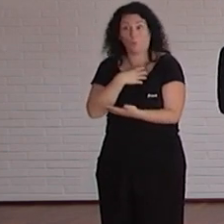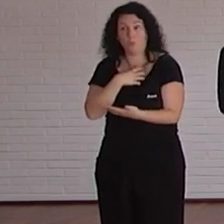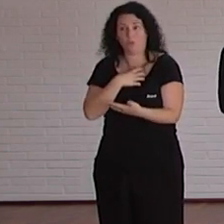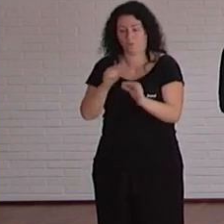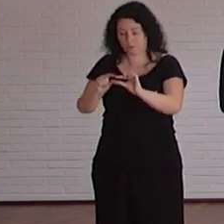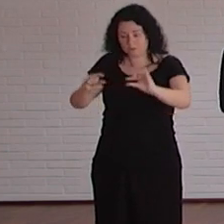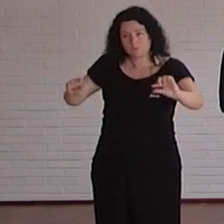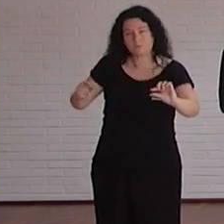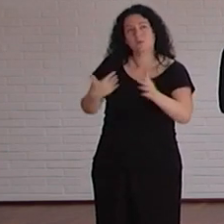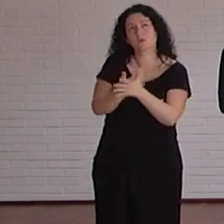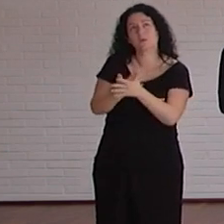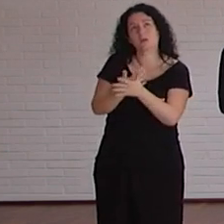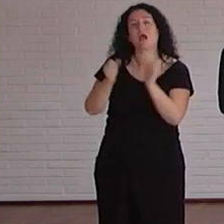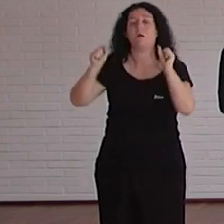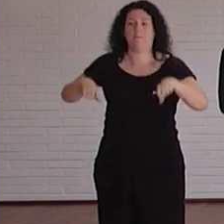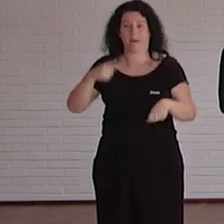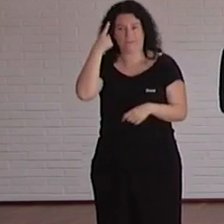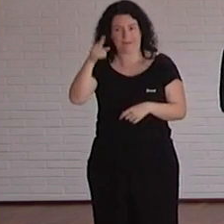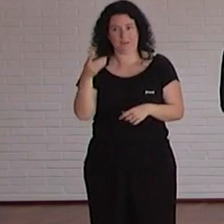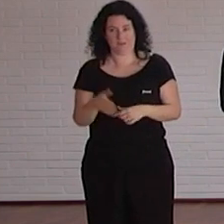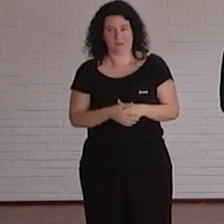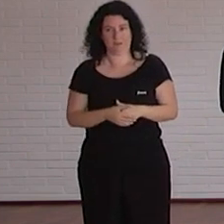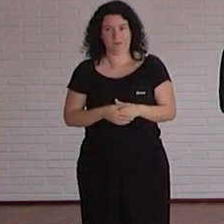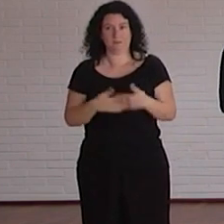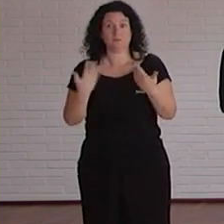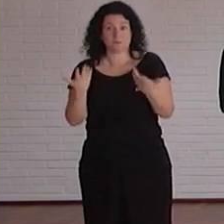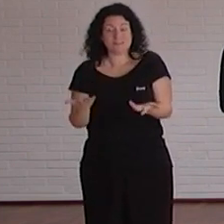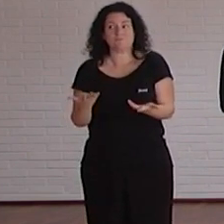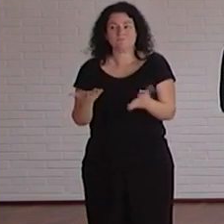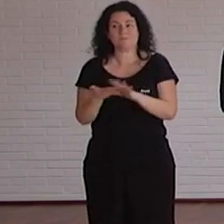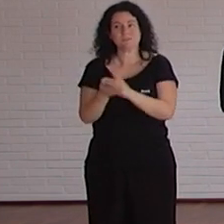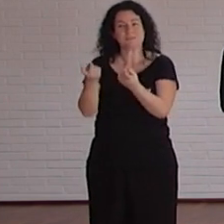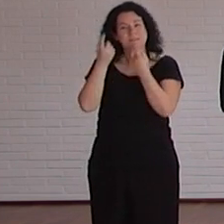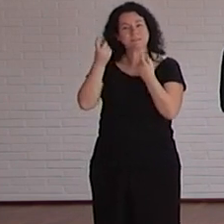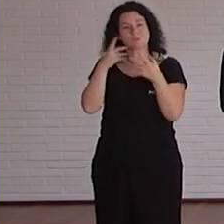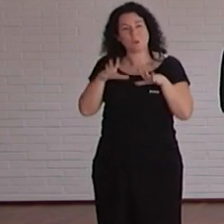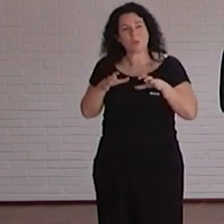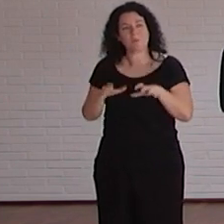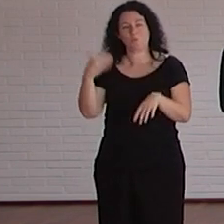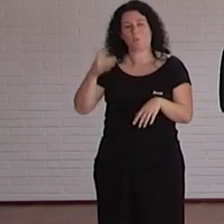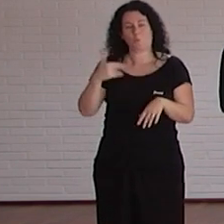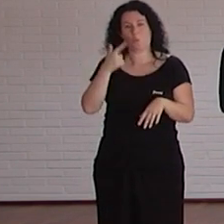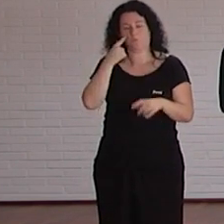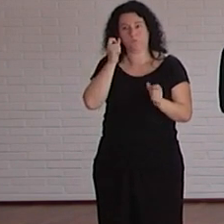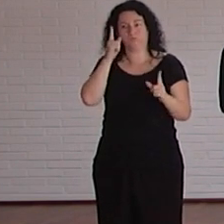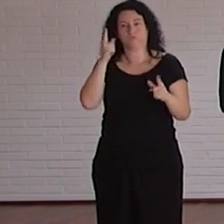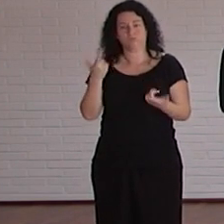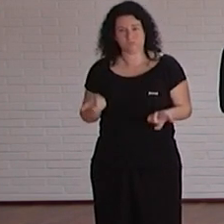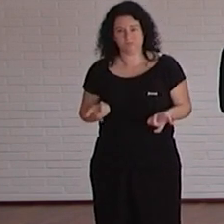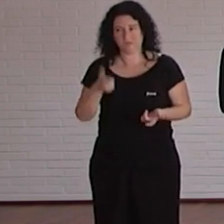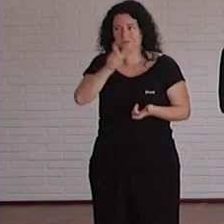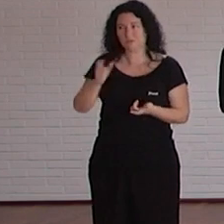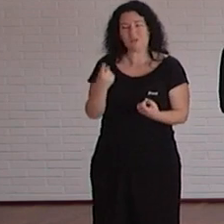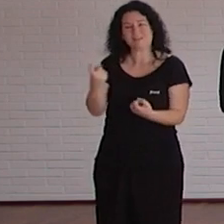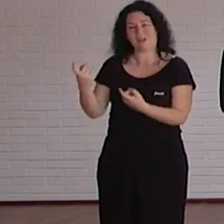que aparece ahí entonces me abrió los ojos y a mí y considero que tendría que abrir a mucha más